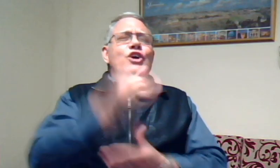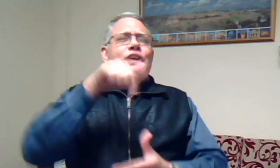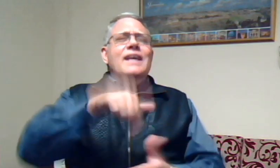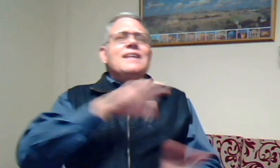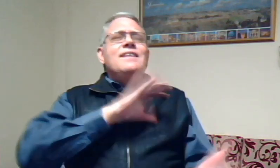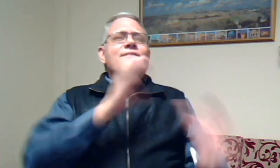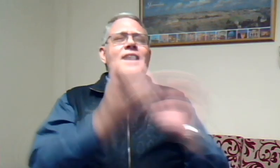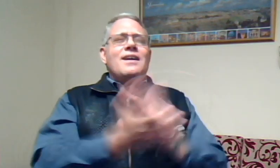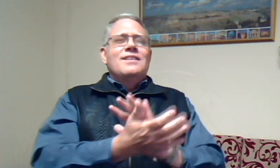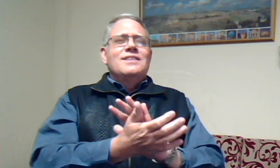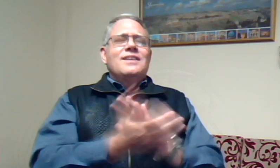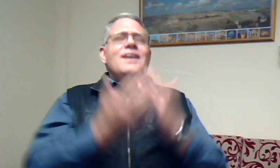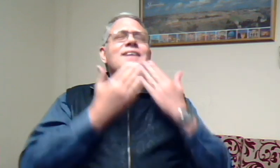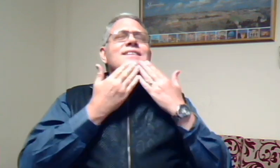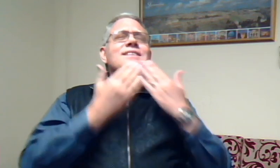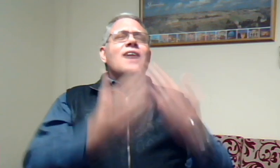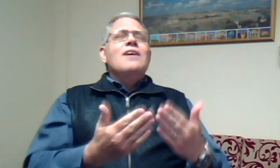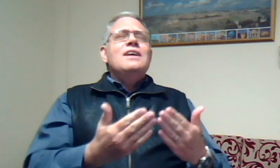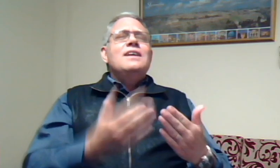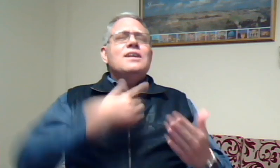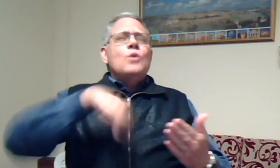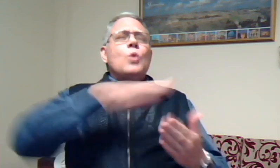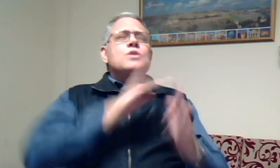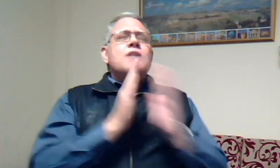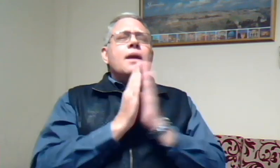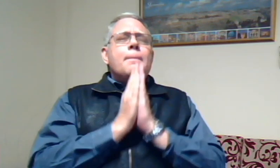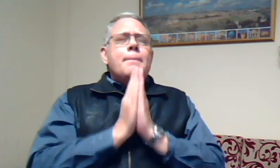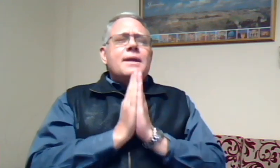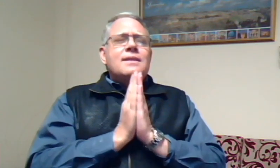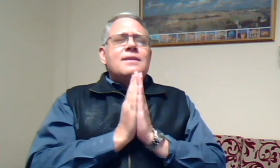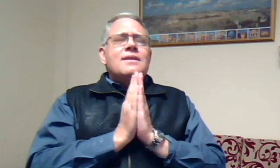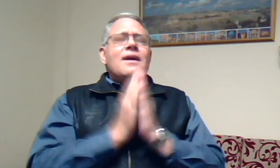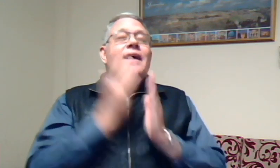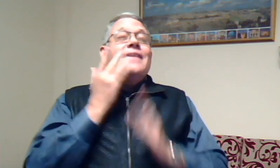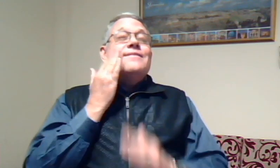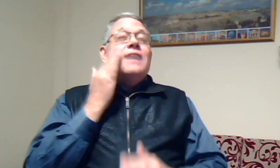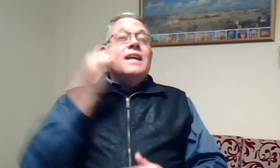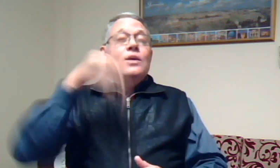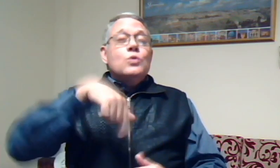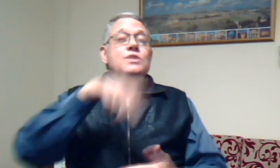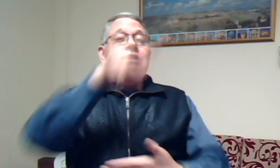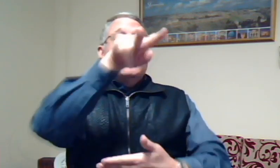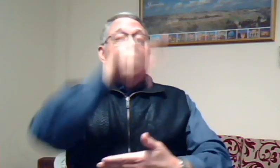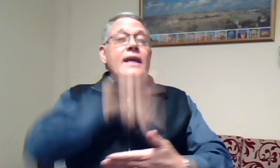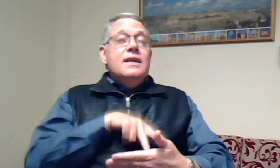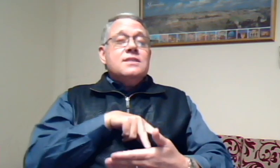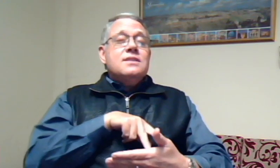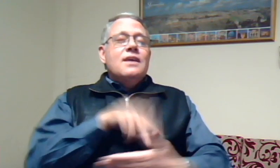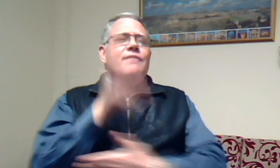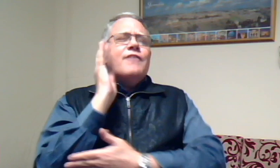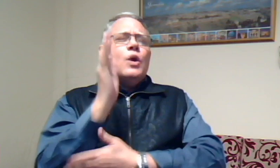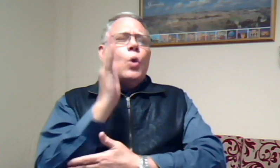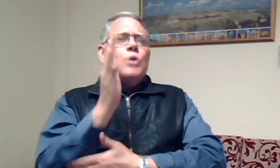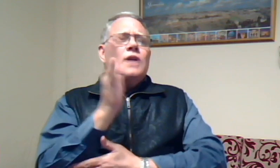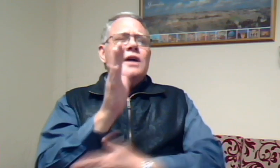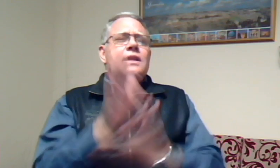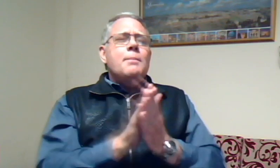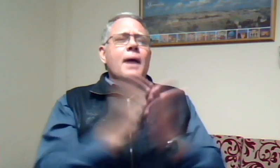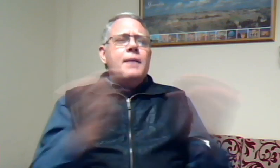hier die wereld dankie dat ons kan bid wanneer ons nou lees en verkondig die Bijbel